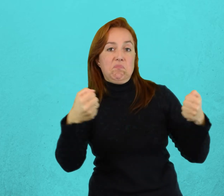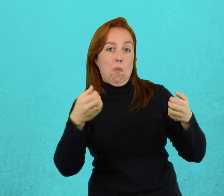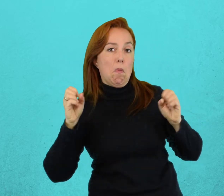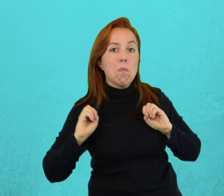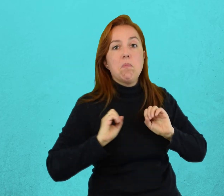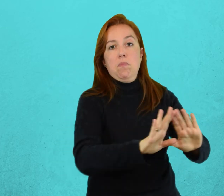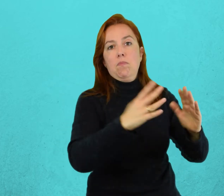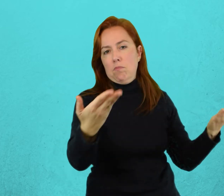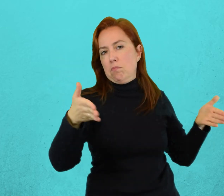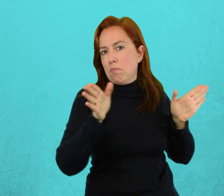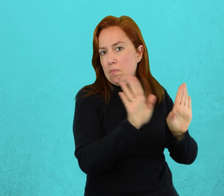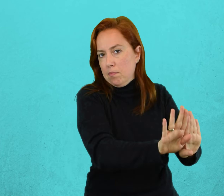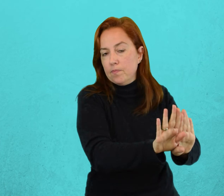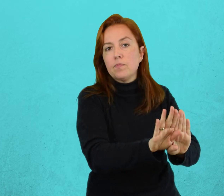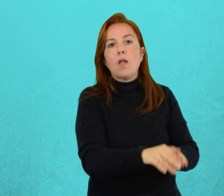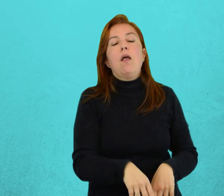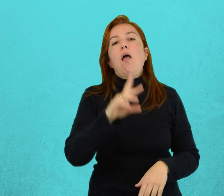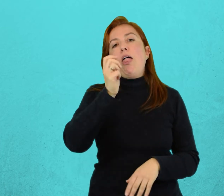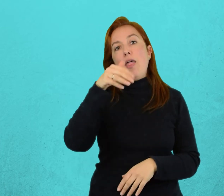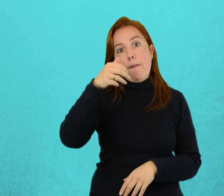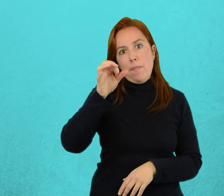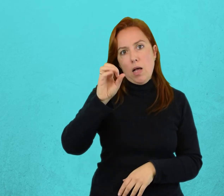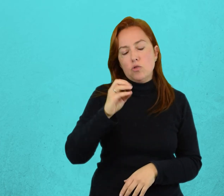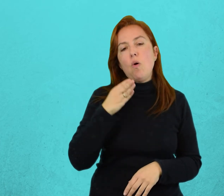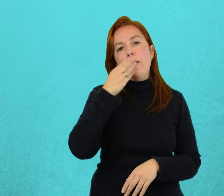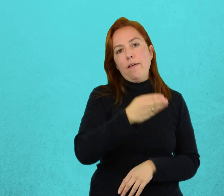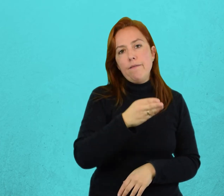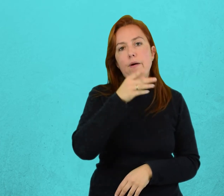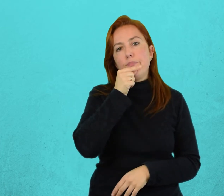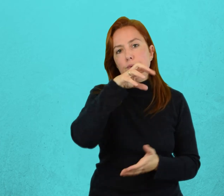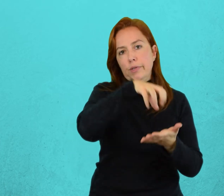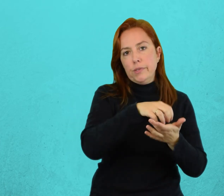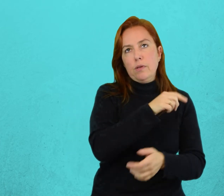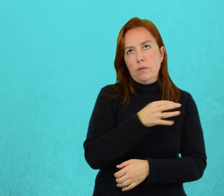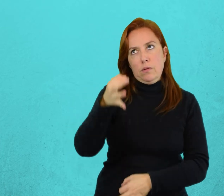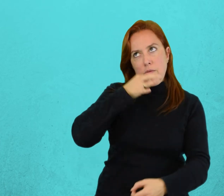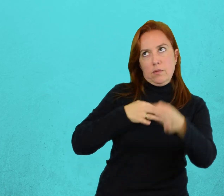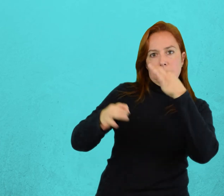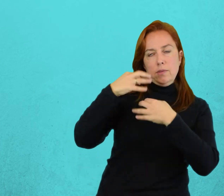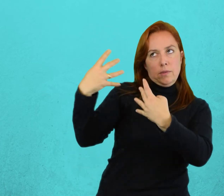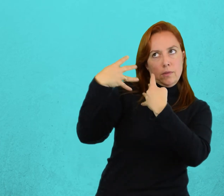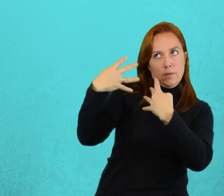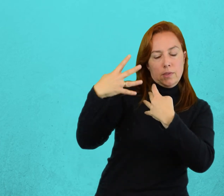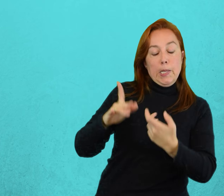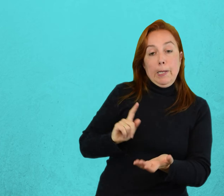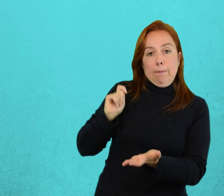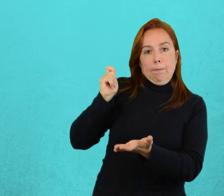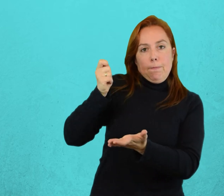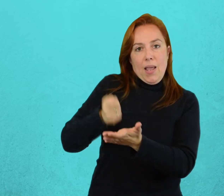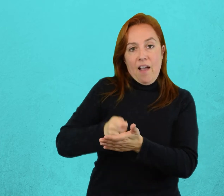Damaso pasaba horas en la comisaría, soportaba el plantón y el sermón, hasta que por fin pagaba la multa y liberaba a